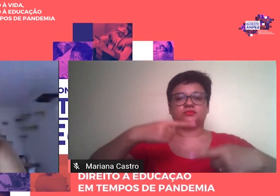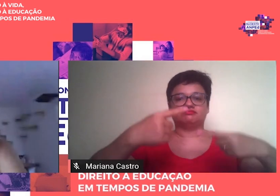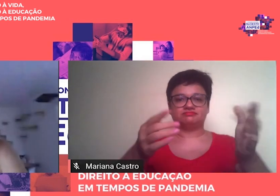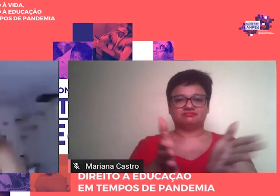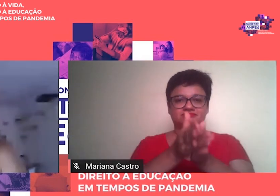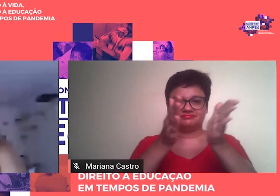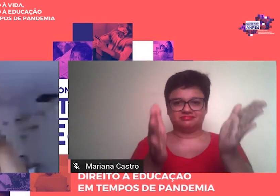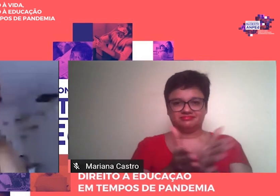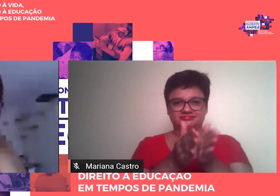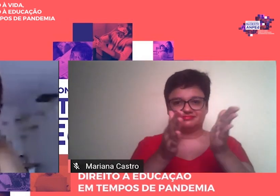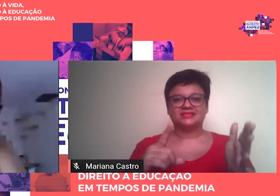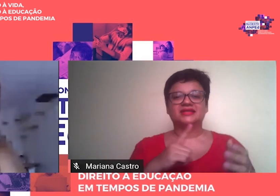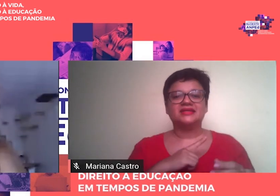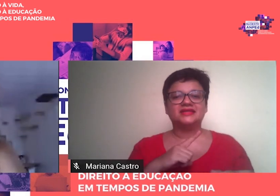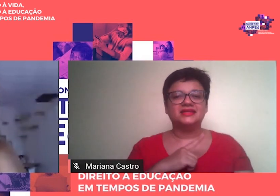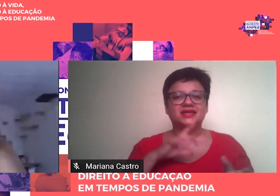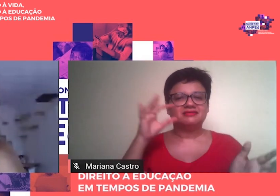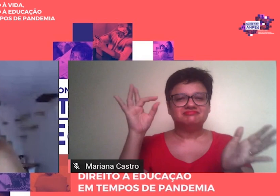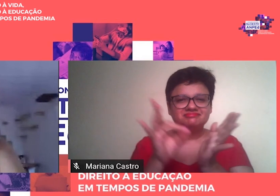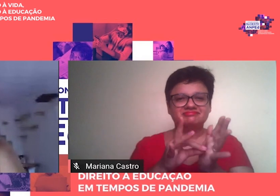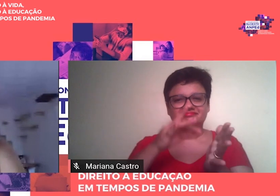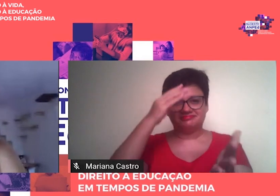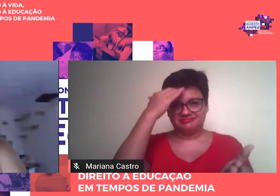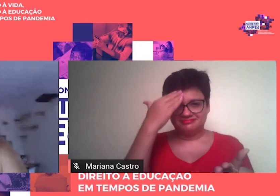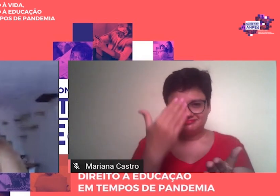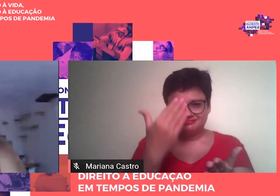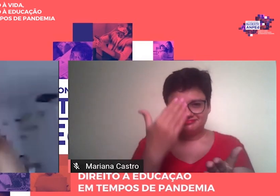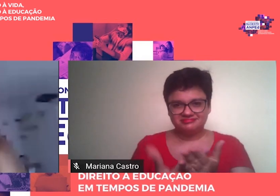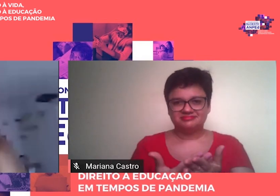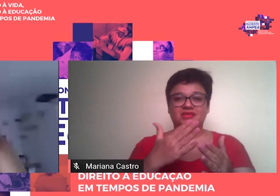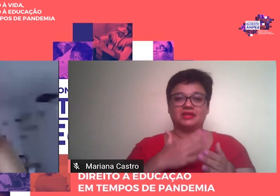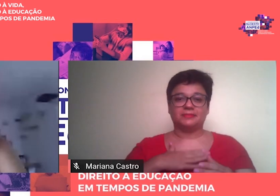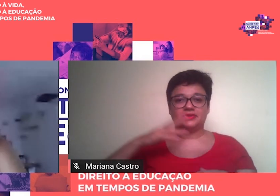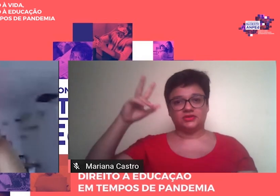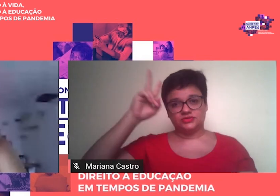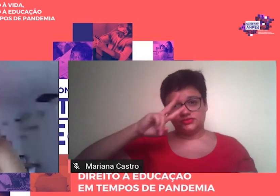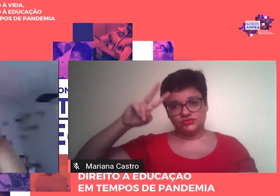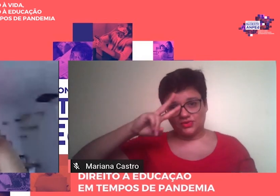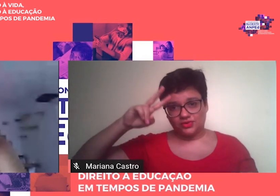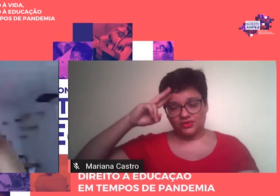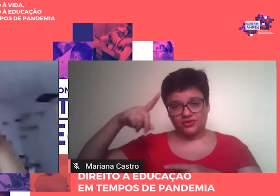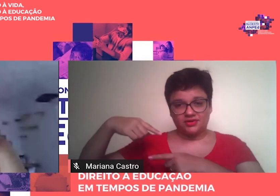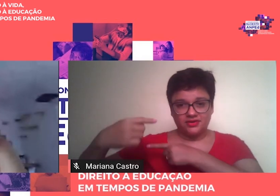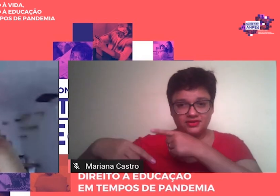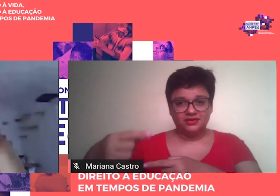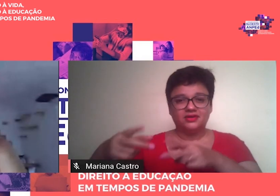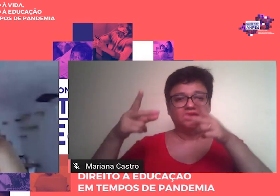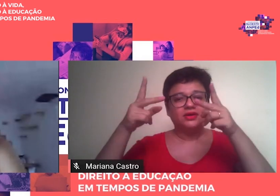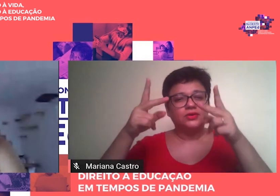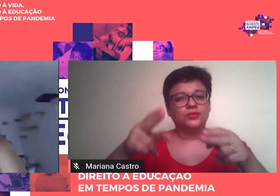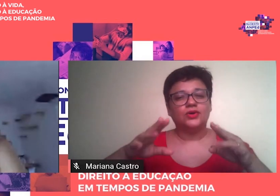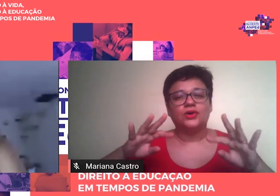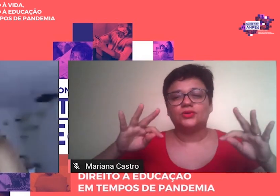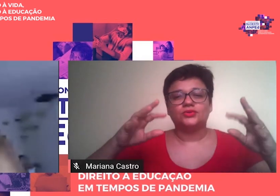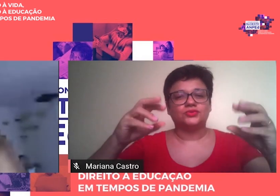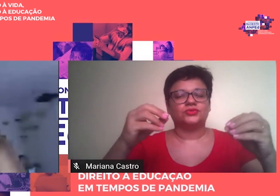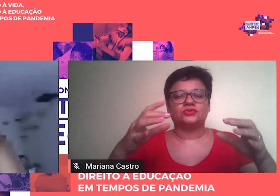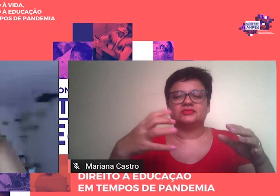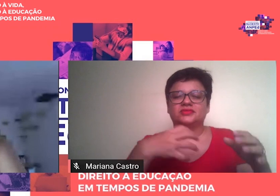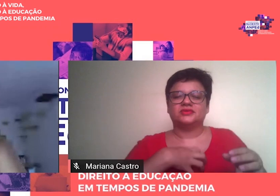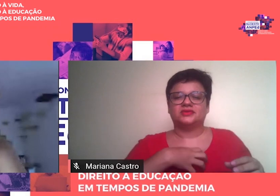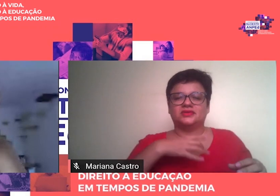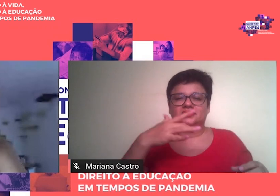E tenho a mais absoluta certeza que a minha história é a de todas e todos que foram tocados